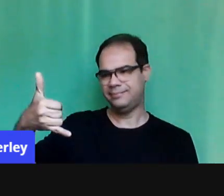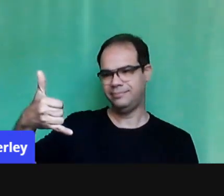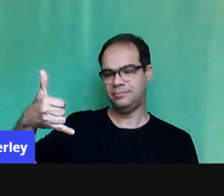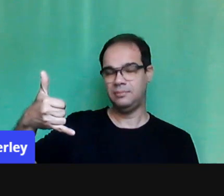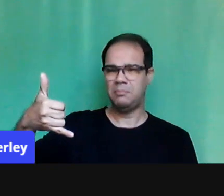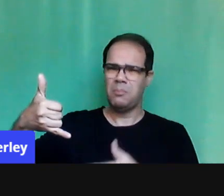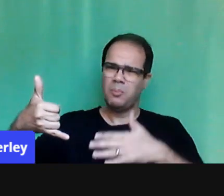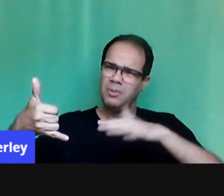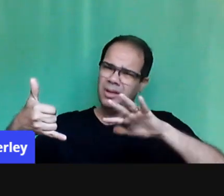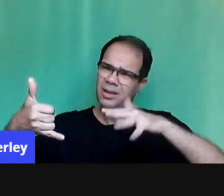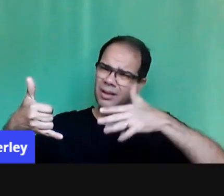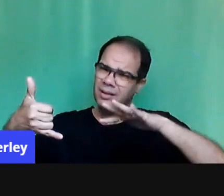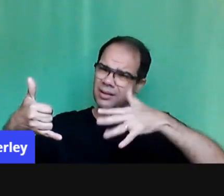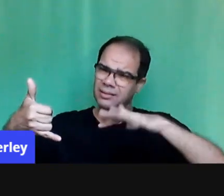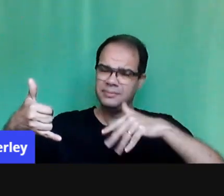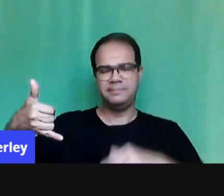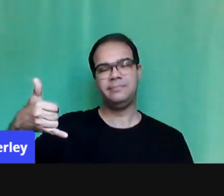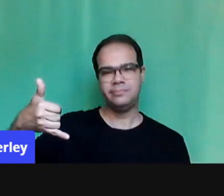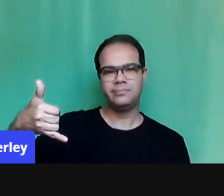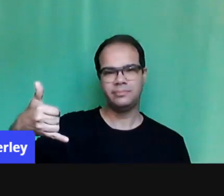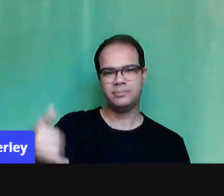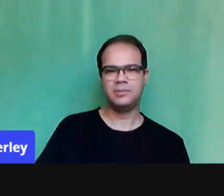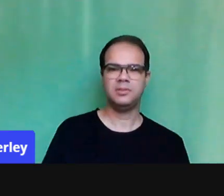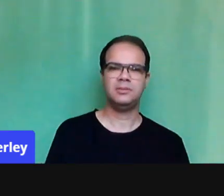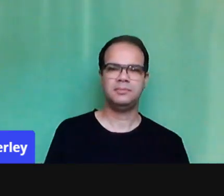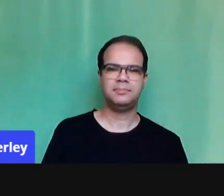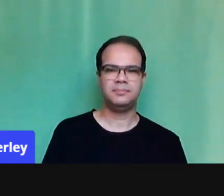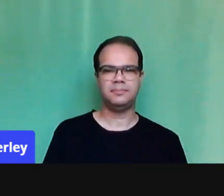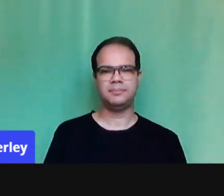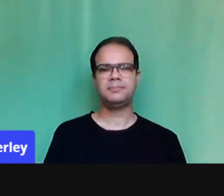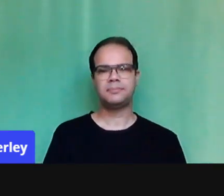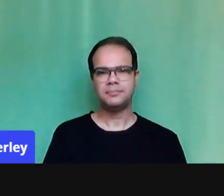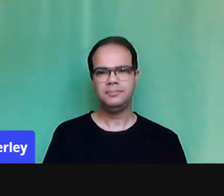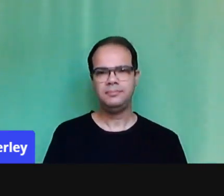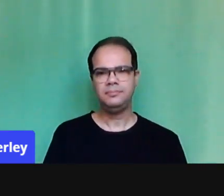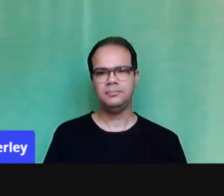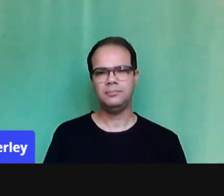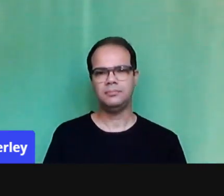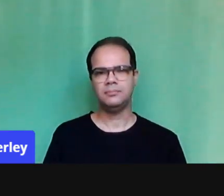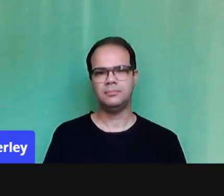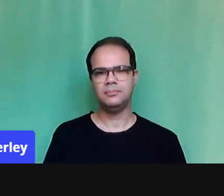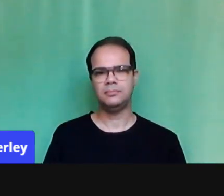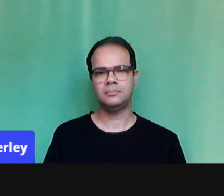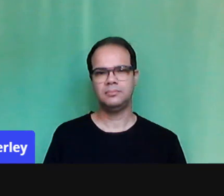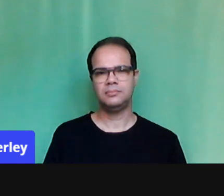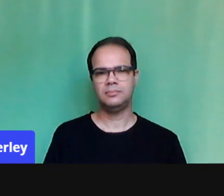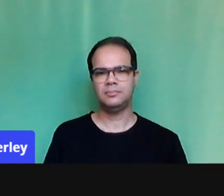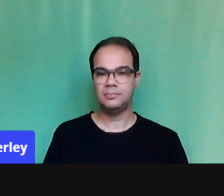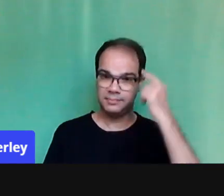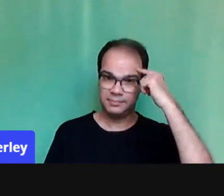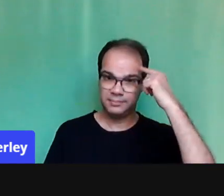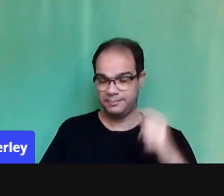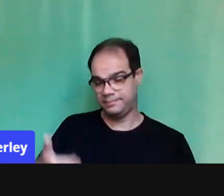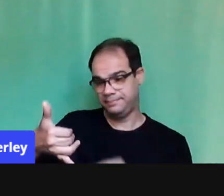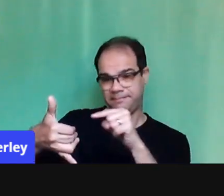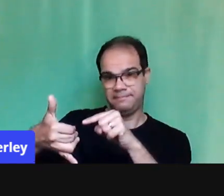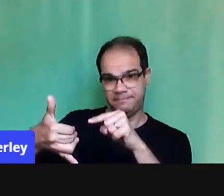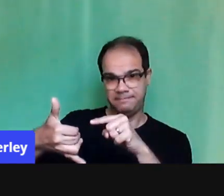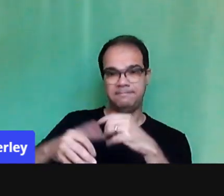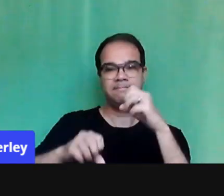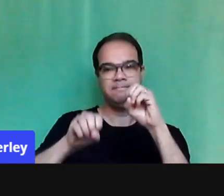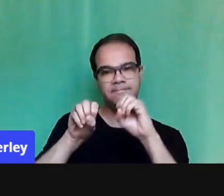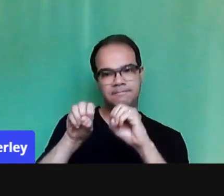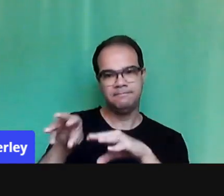utilizam esse banco, esse plano, né? De dados móveis para ministrar as aulas remotas. E nós estamos